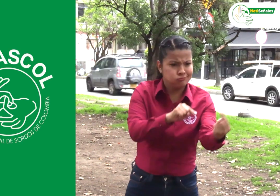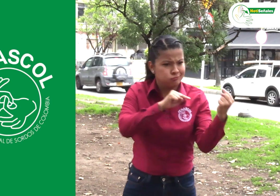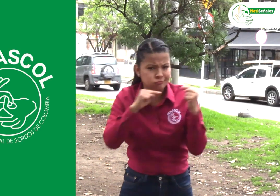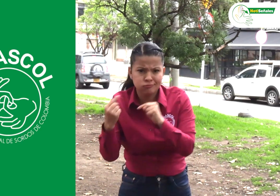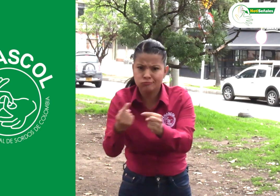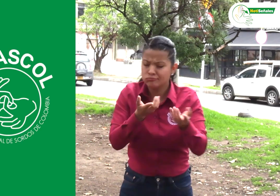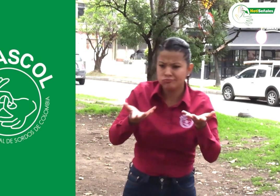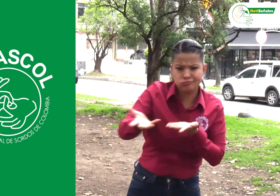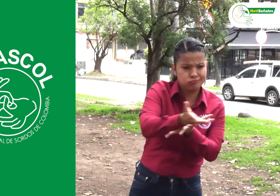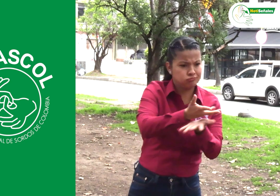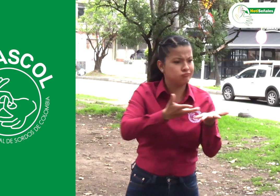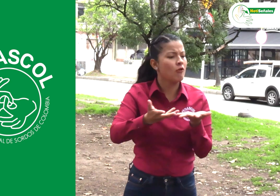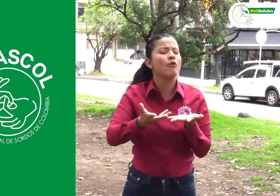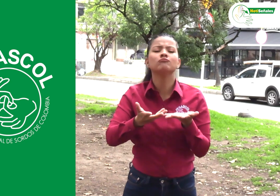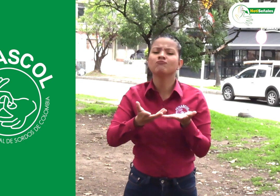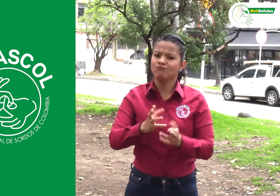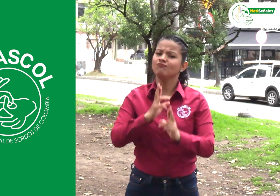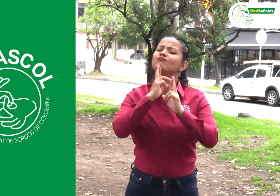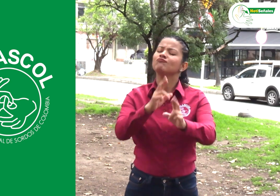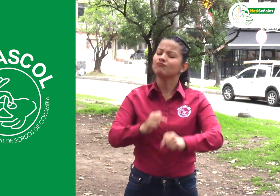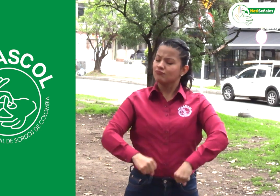Se debatieron y aprobaron los siguientes temas.